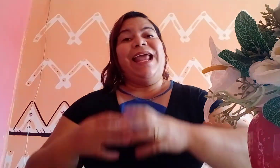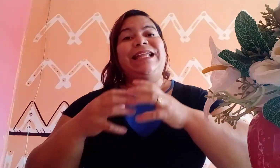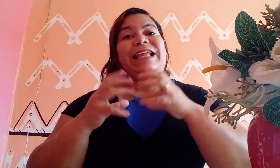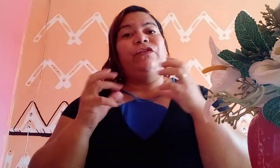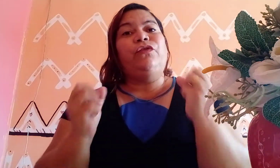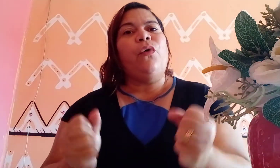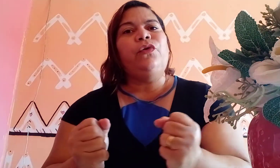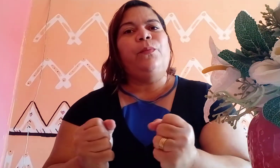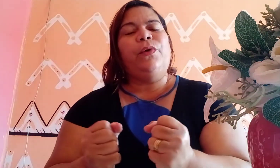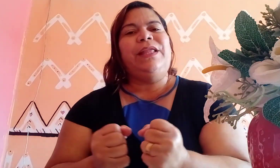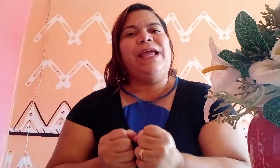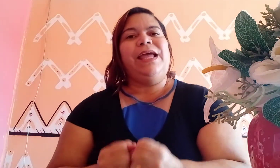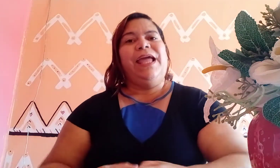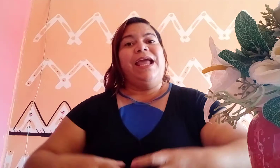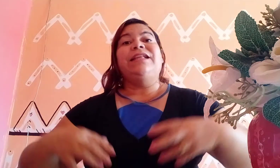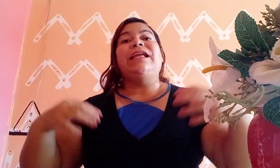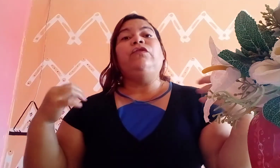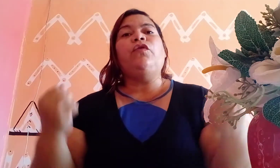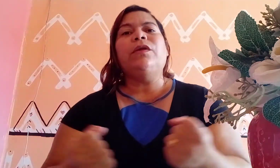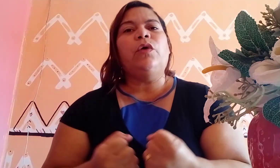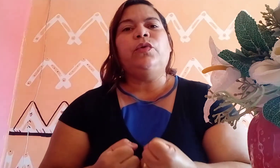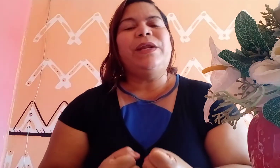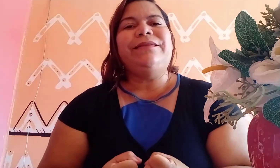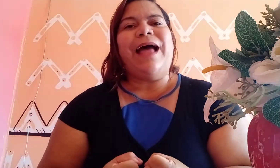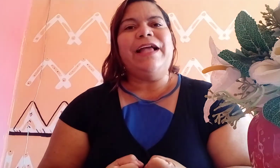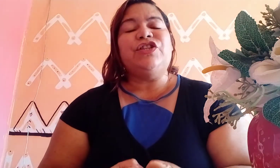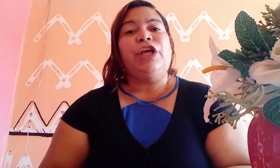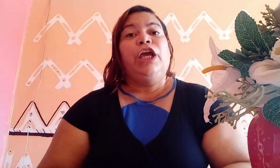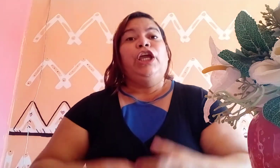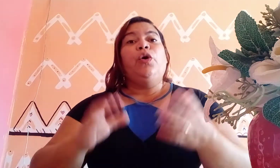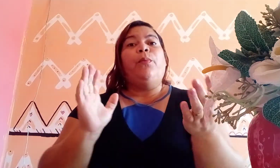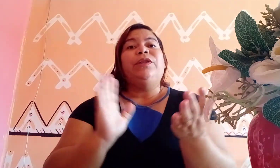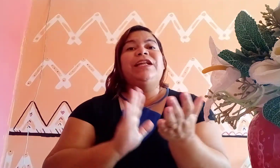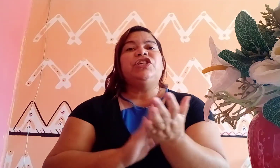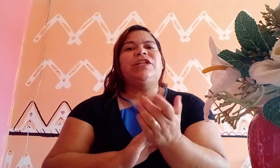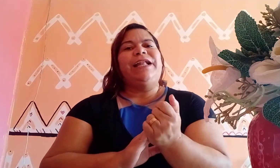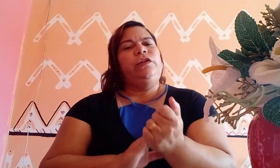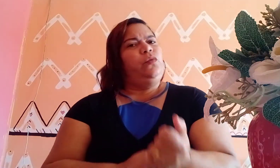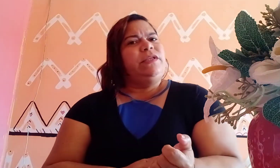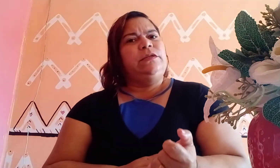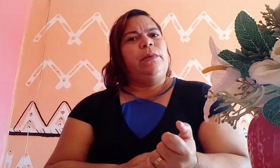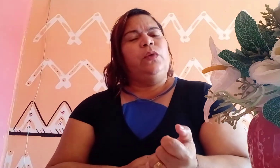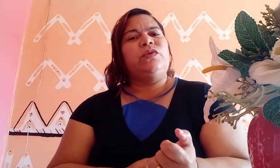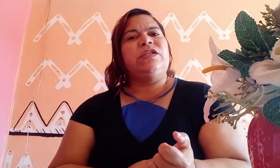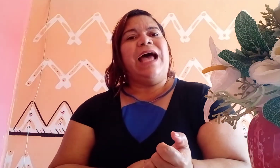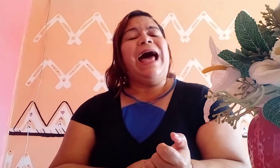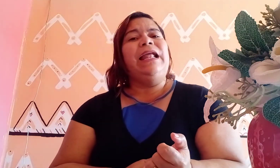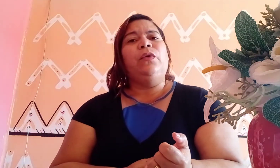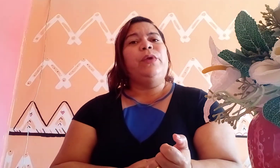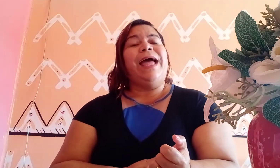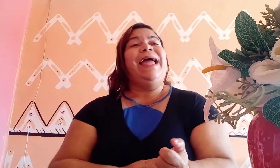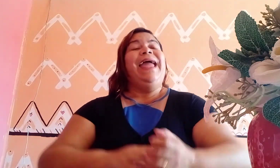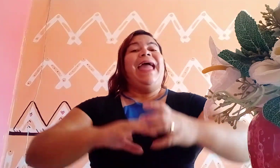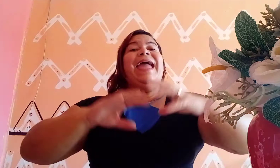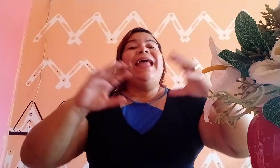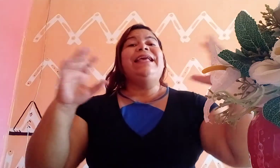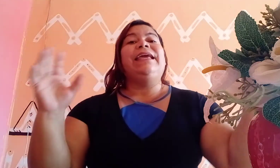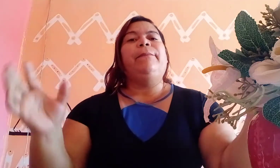Ele tem todo o poder, Ele tem toda a autoridade e o poder estar em Tuas mãos, aleluia. É Ele que